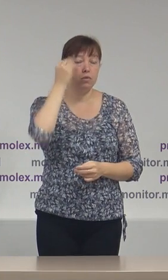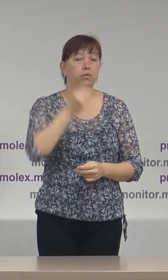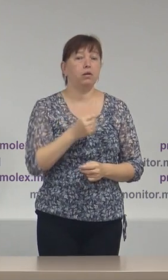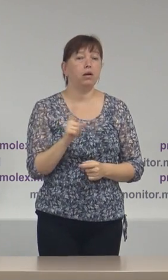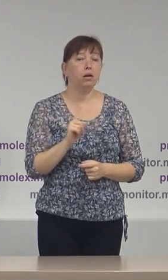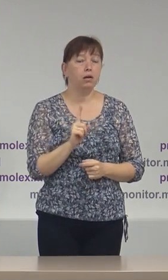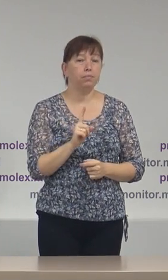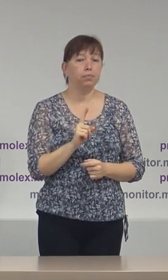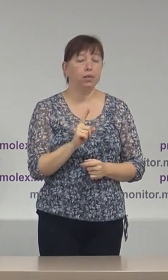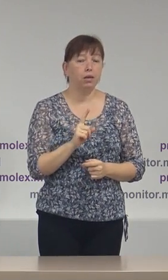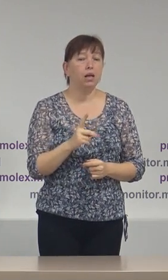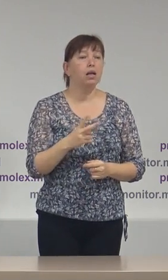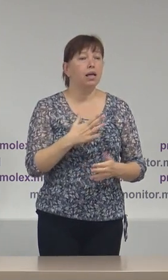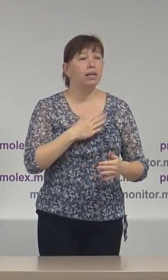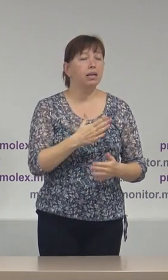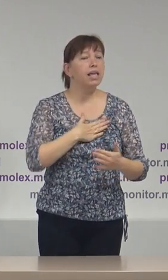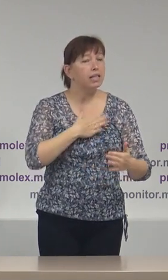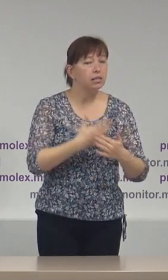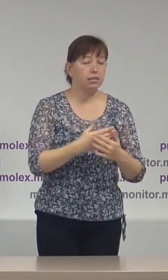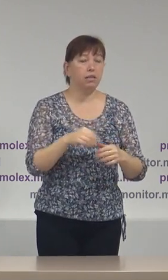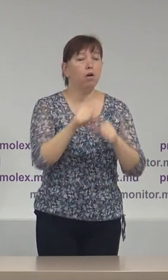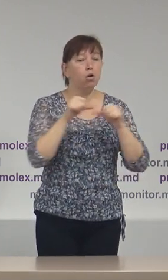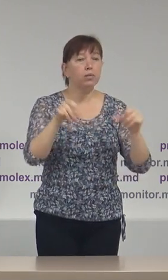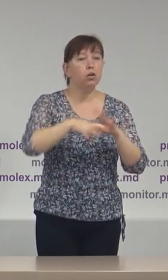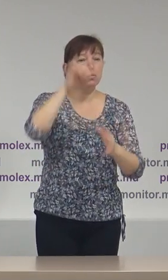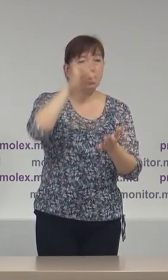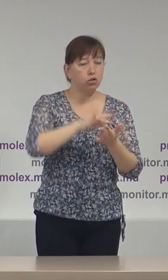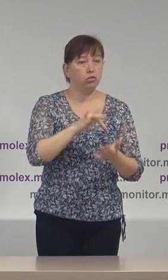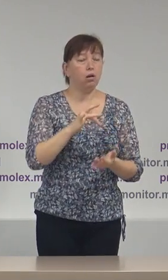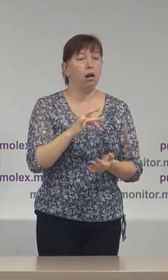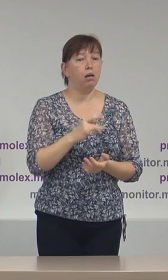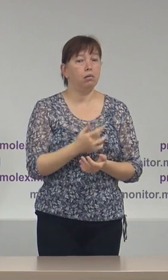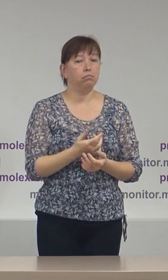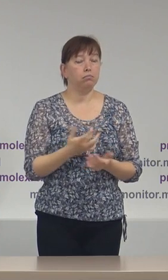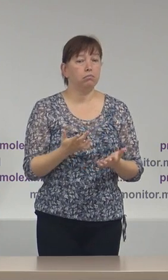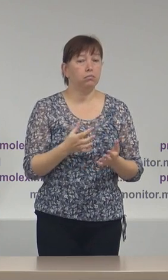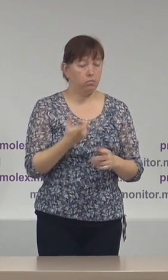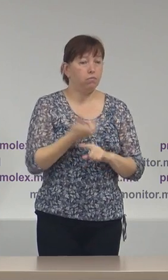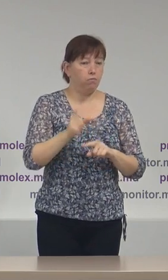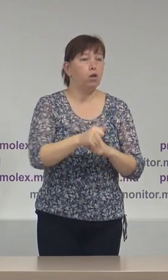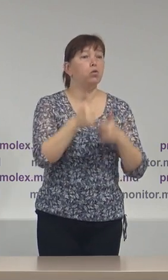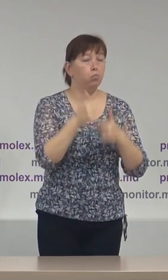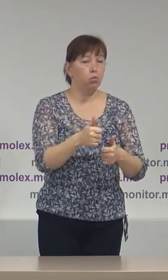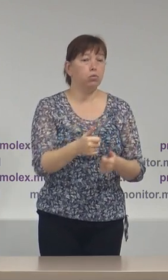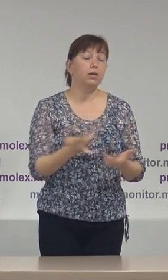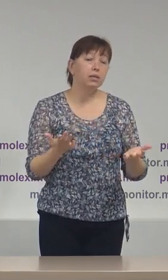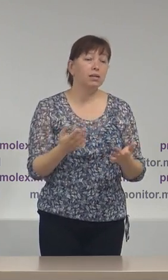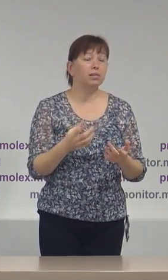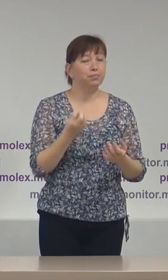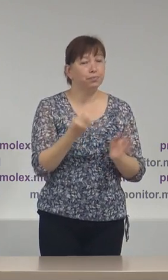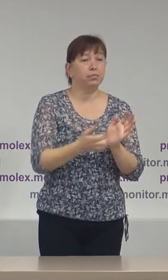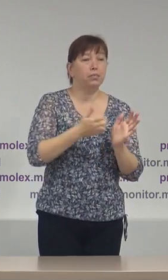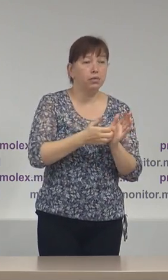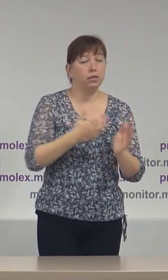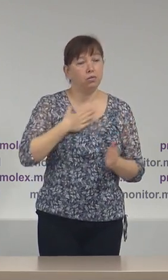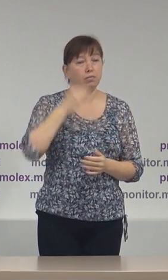inițiativa Comisiei Electorală Centrale este salutabilă dar este imperfectă din